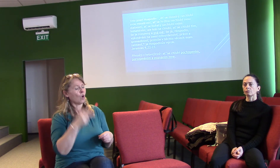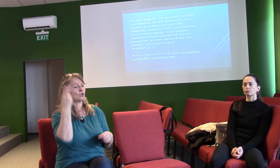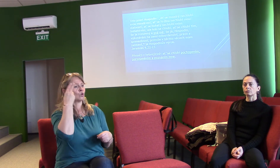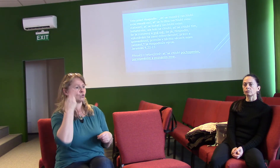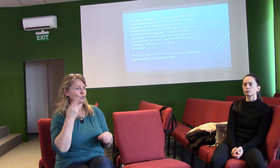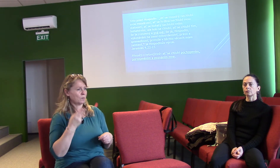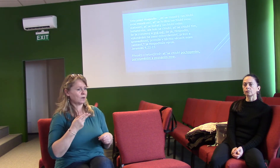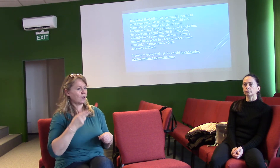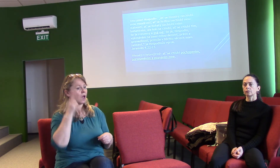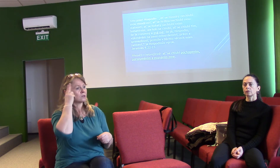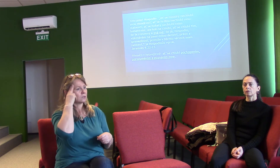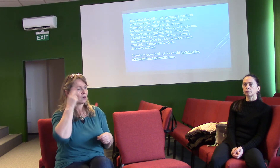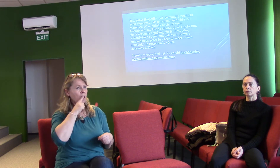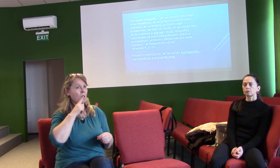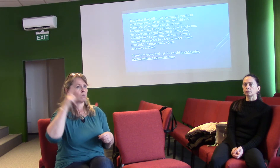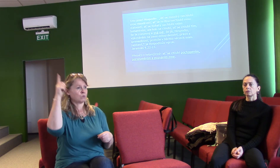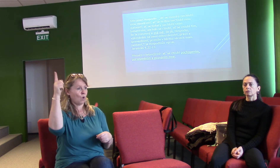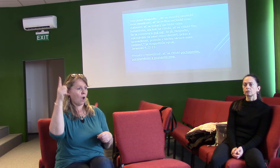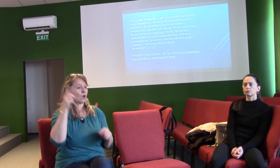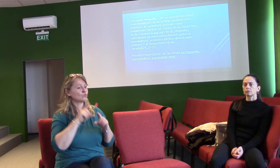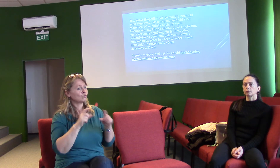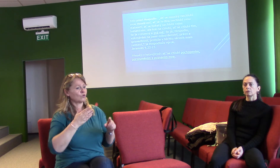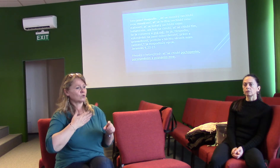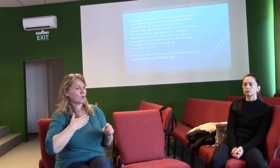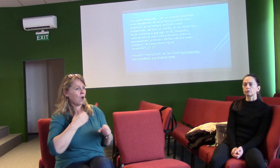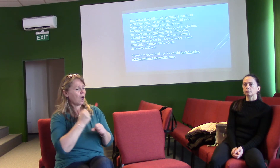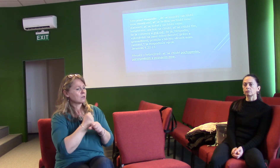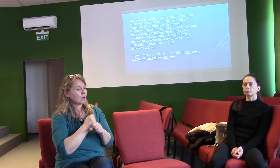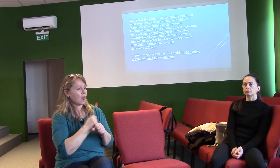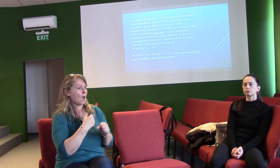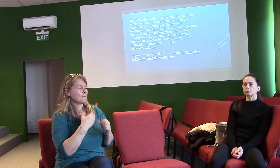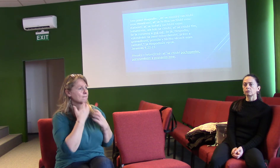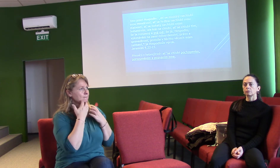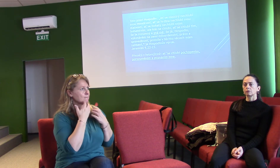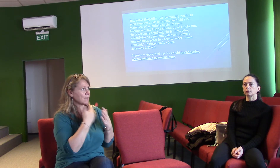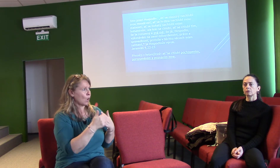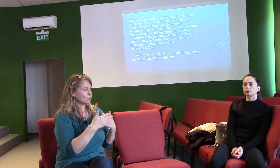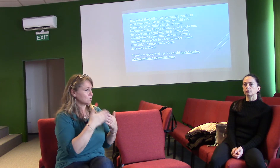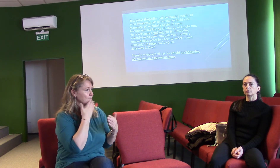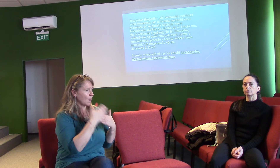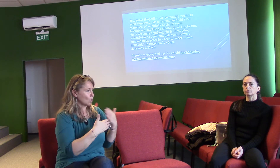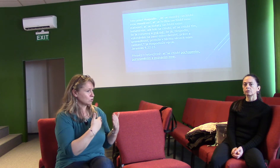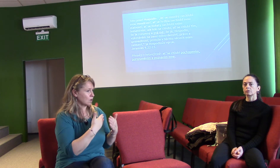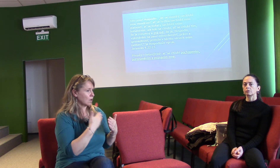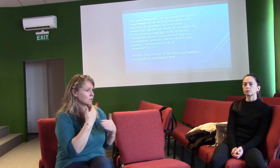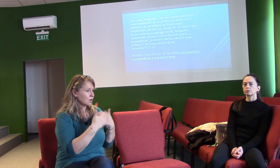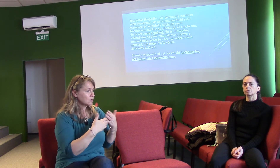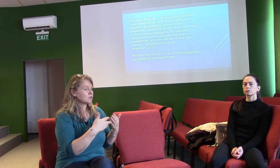že já, hospodin, vykonávám na zemi milosrdenství, právo a spravedlnost, protože v těchto věcech mám zalíbený jeho,